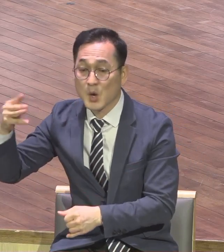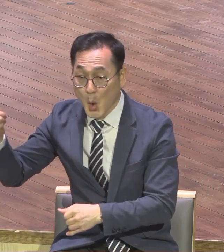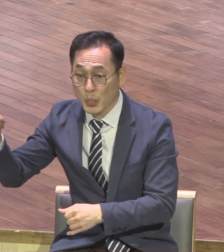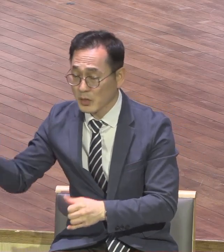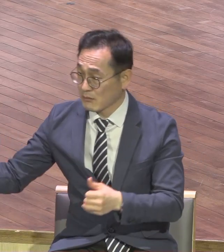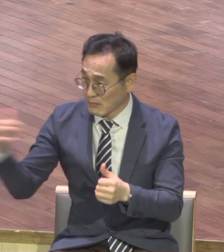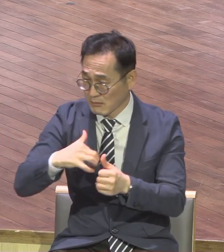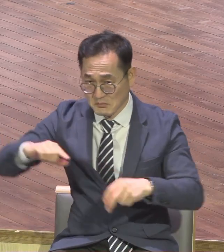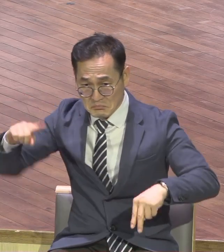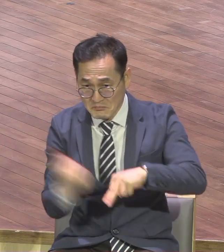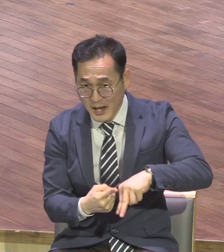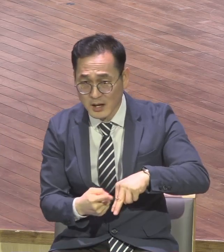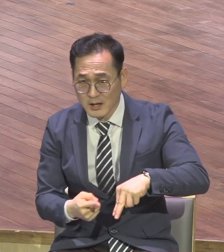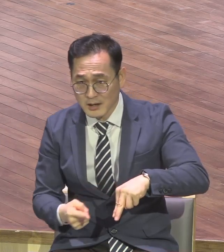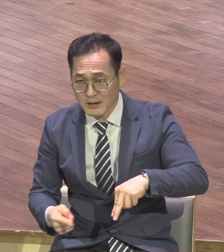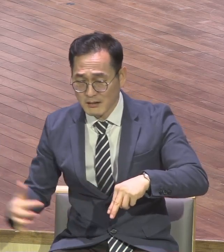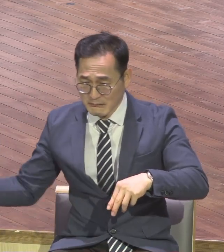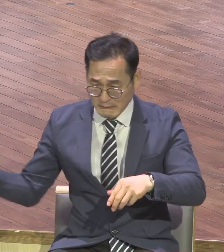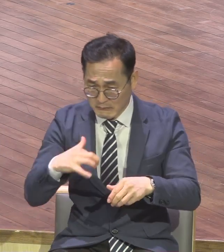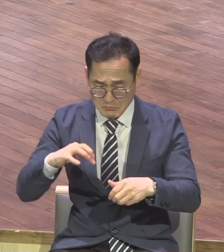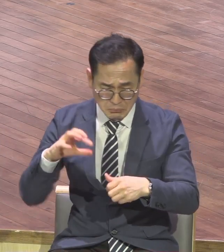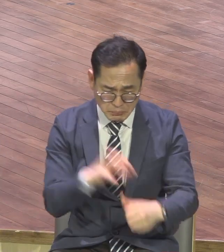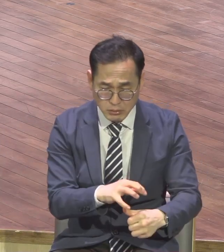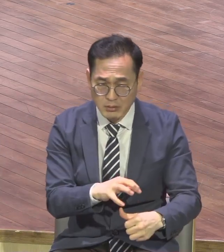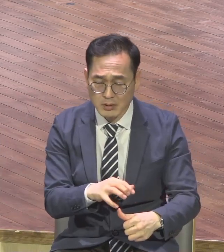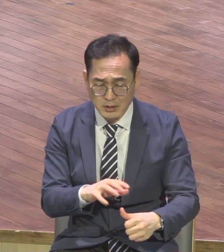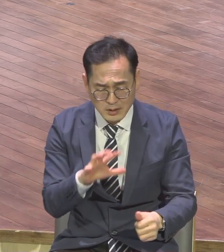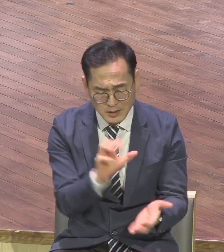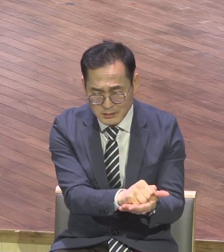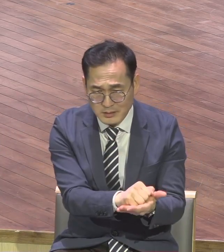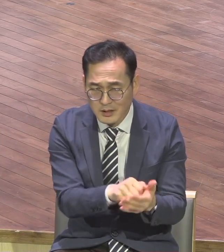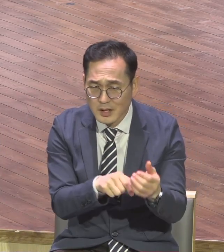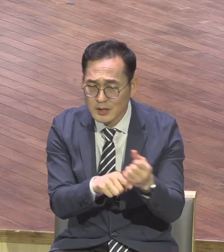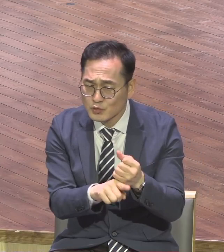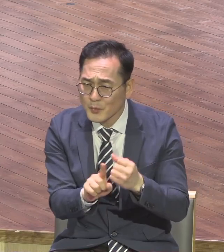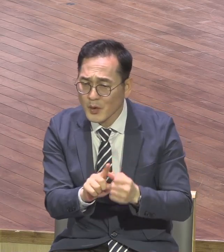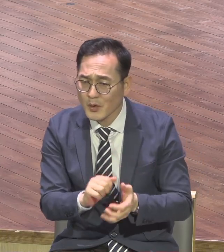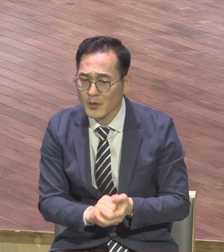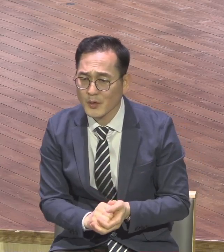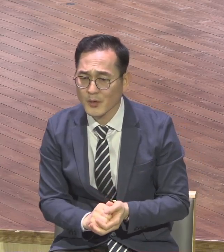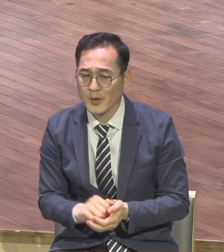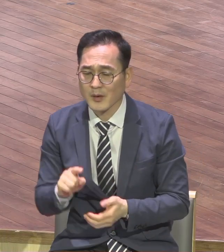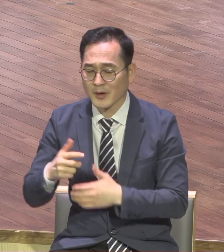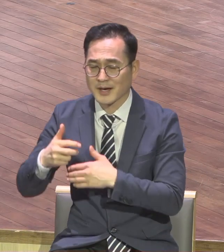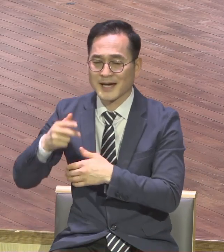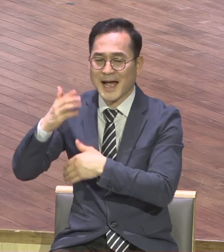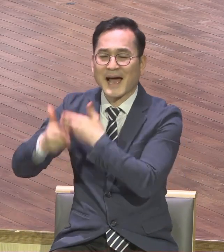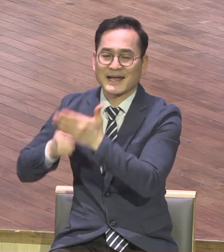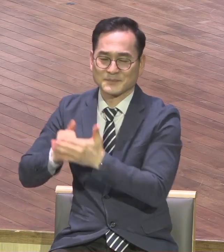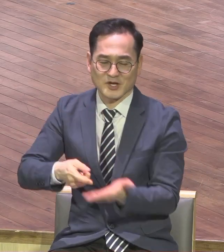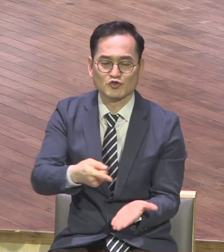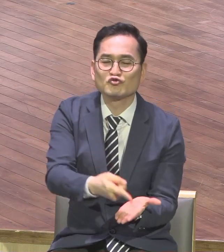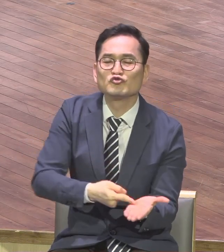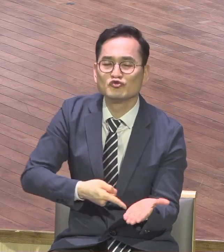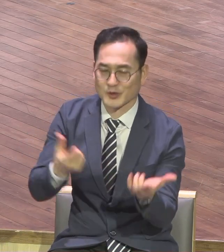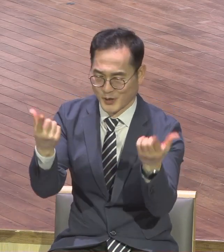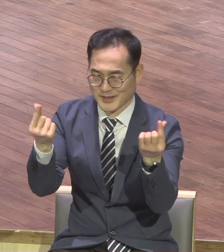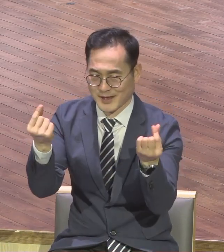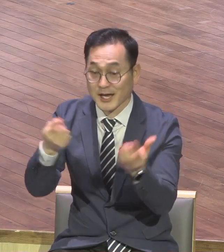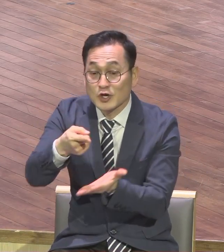의학적으로도요 의학적으로도 수술을 하신 거예요 수술 수술 목적이 뭐예요 수술 목적은